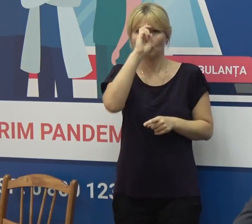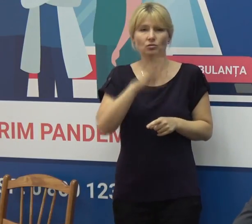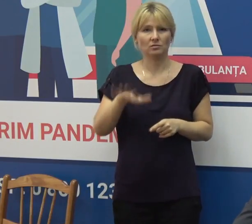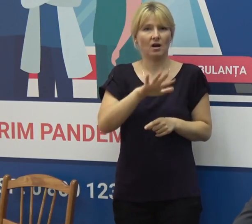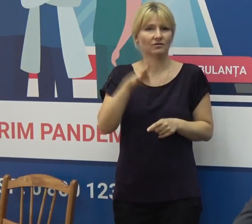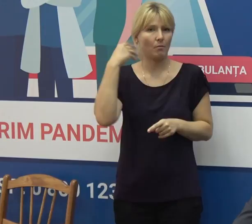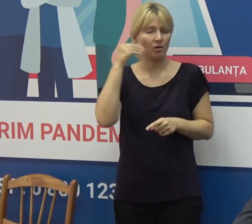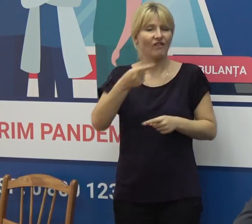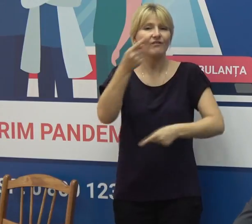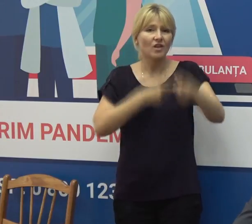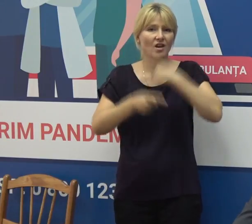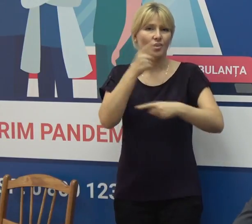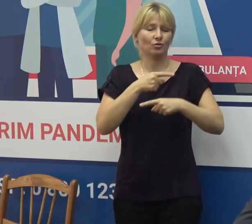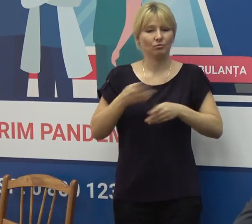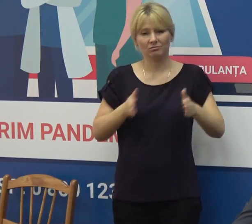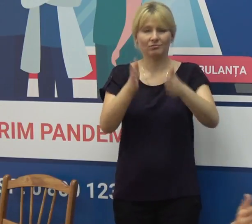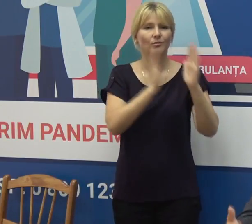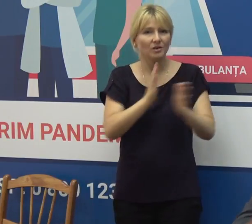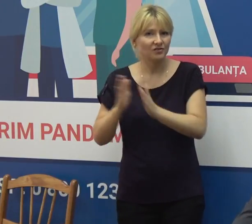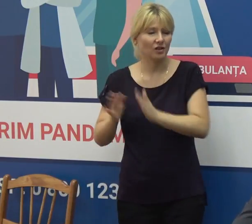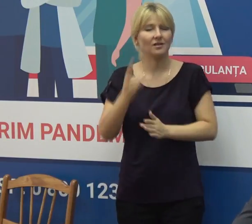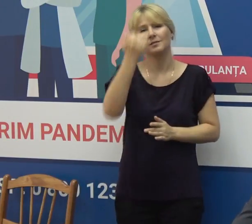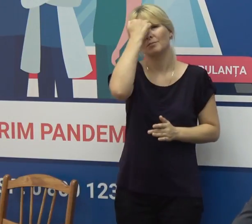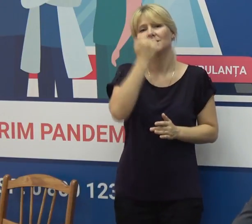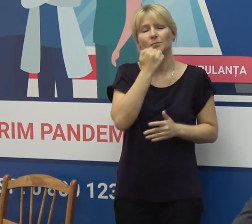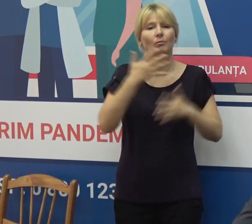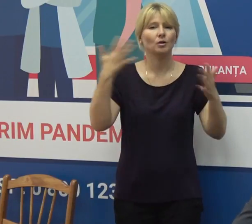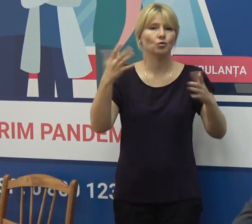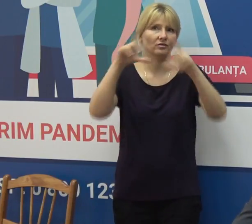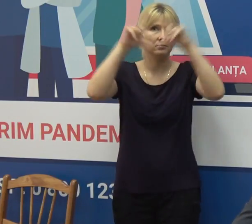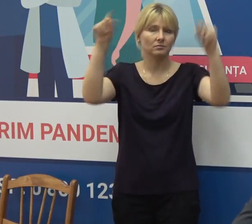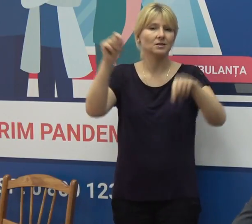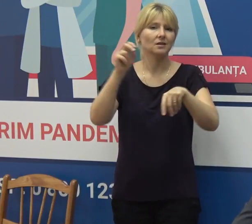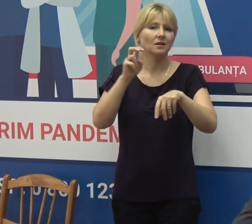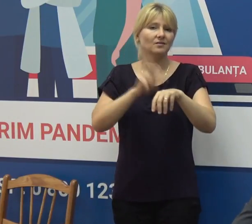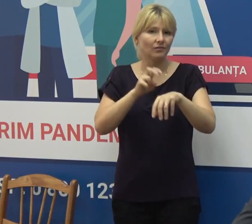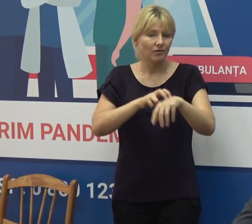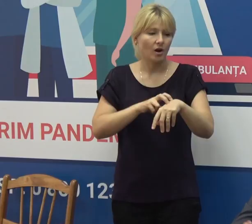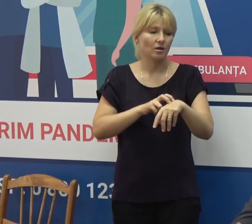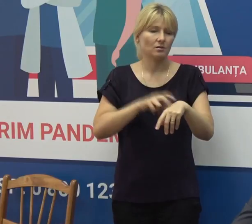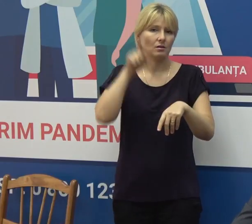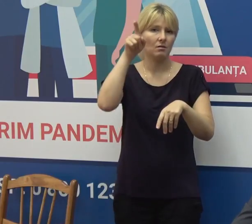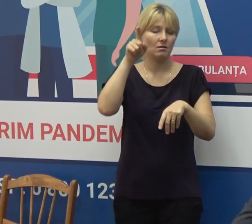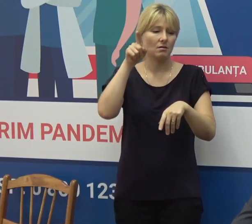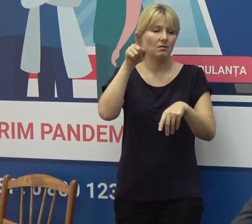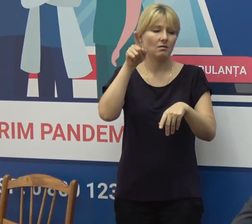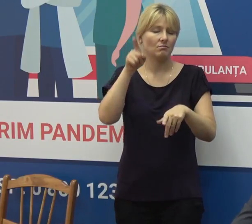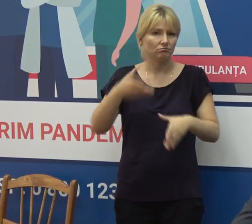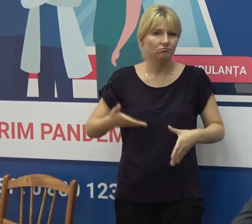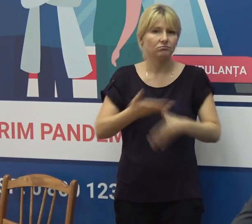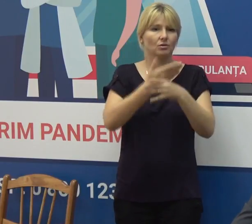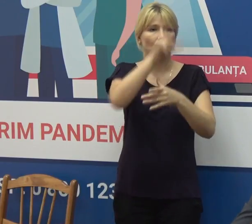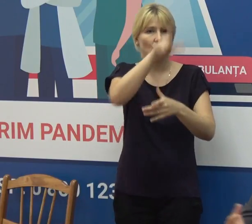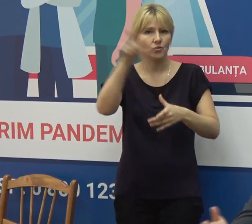la normalitate și le mulțumim la întreg sistemul medical pentru oportul deosebit în vaccinare